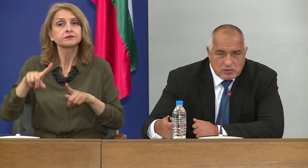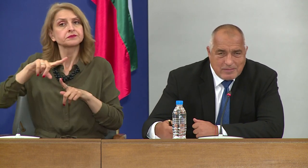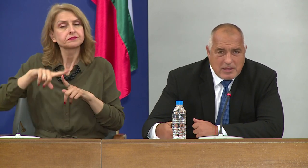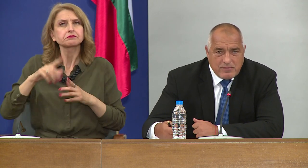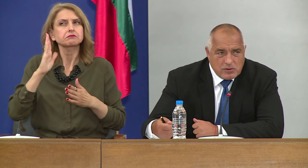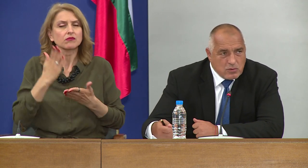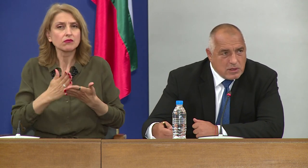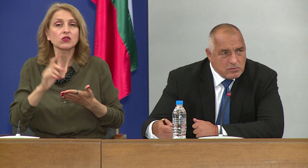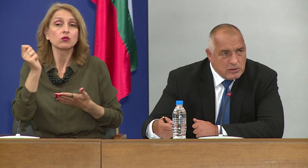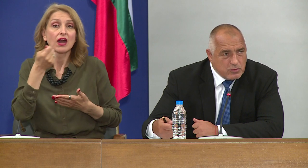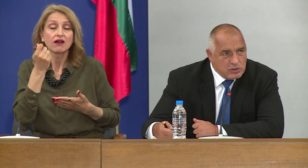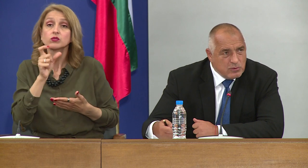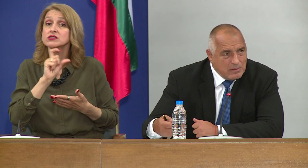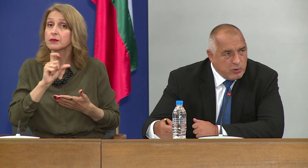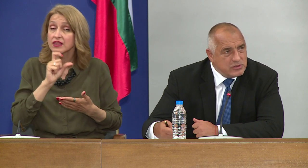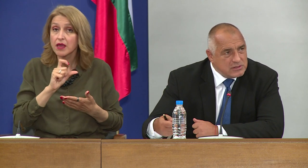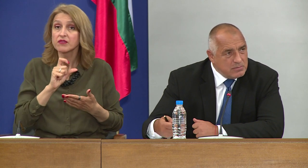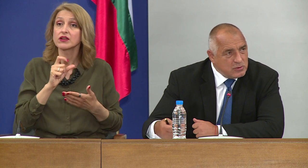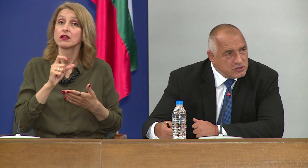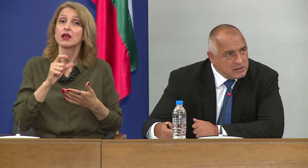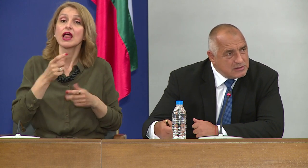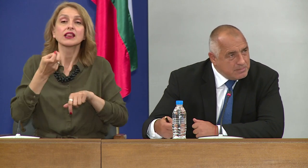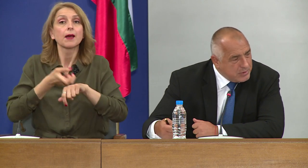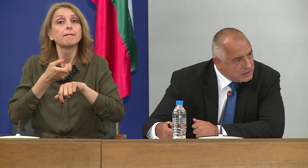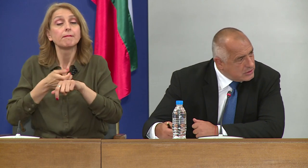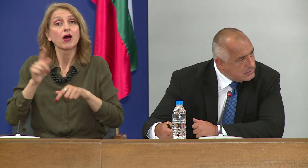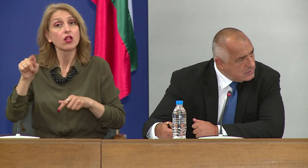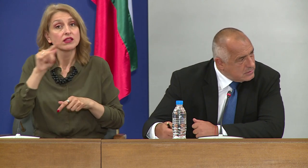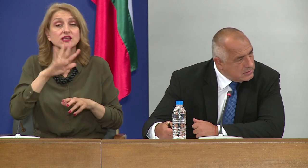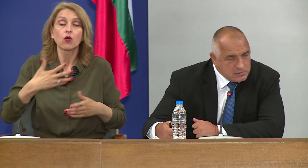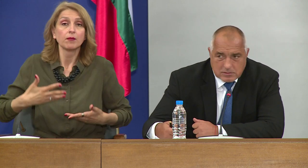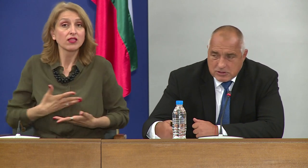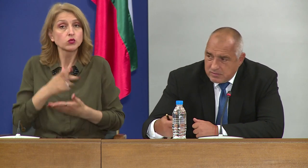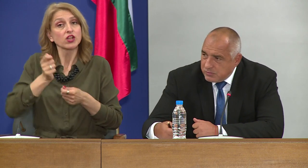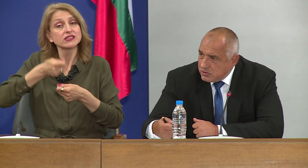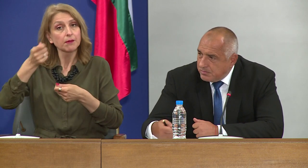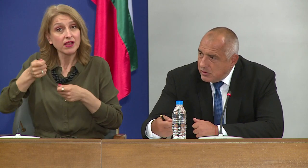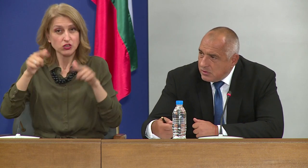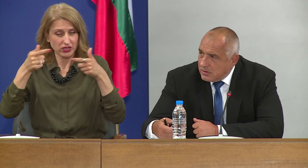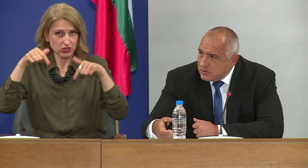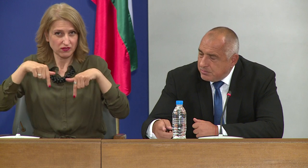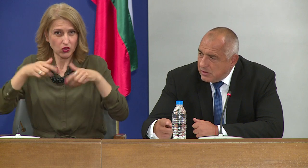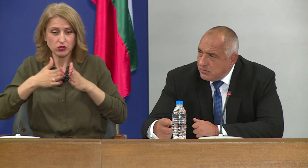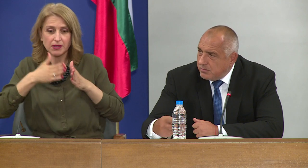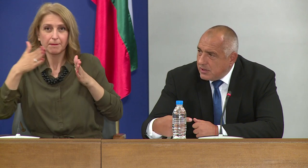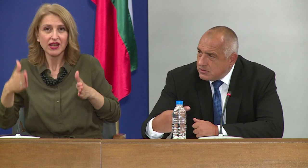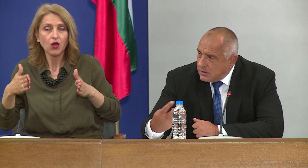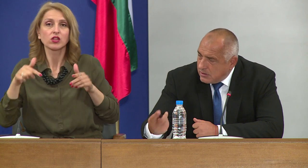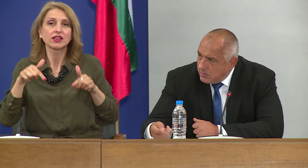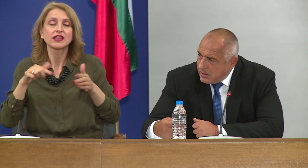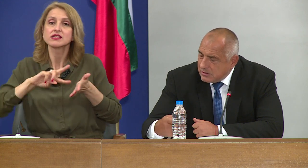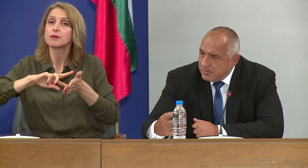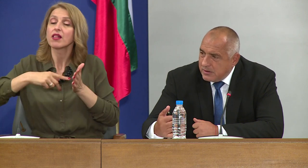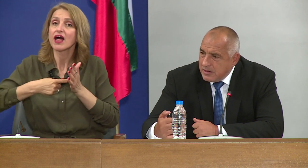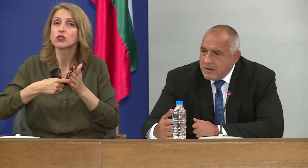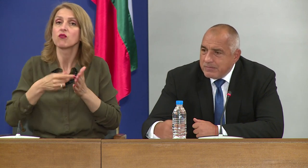август, до септември, до когато е необходимо на болници да пролъжат да се плащат, даже в този период, тези планови операции,